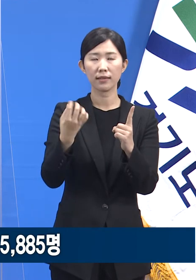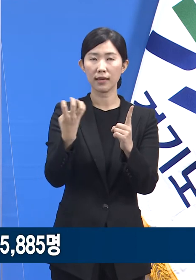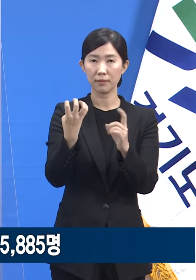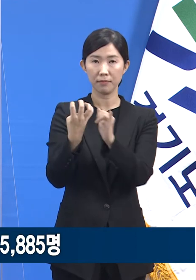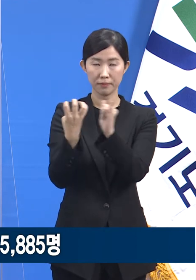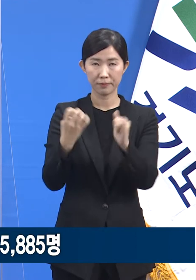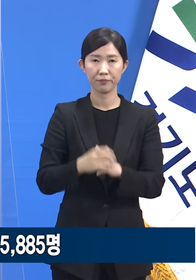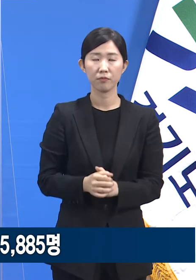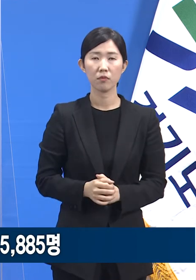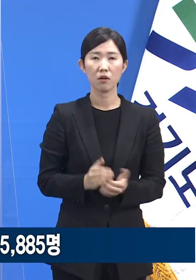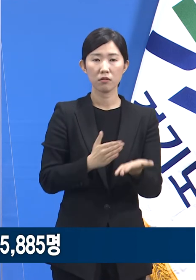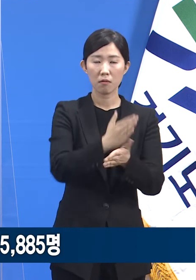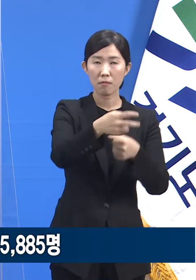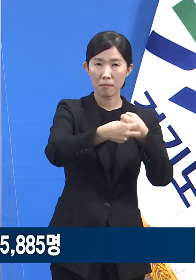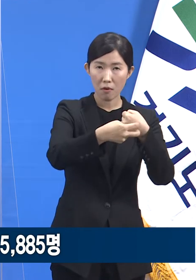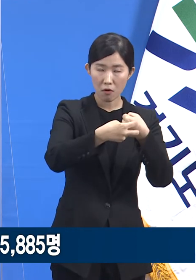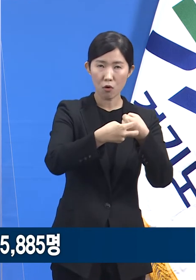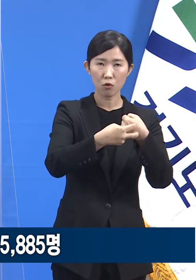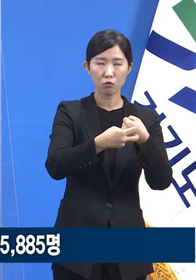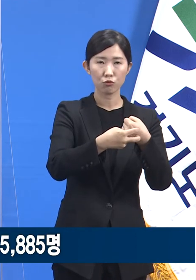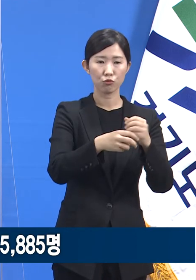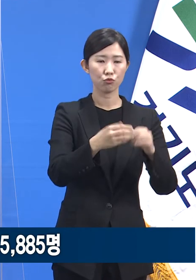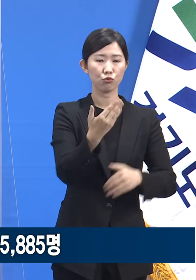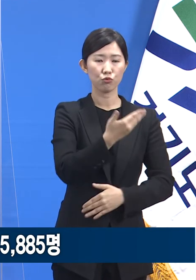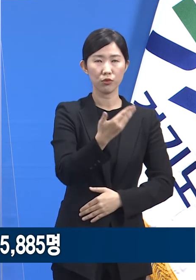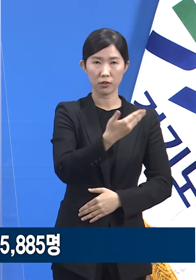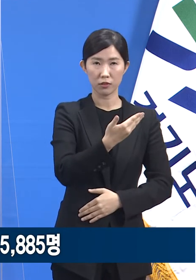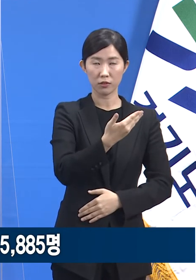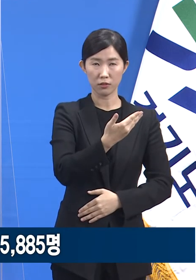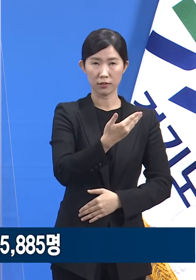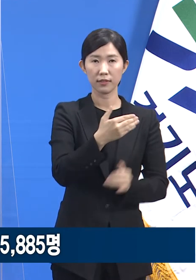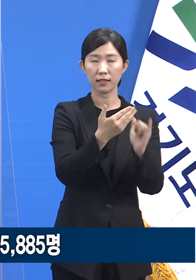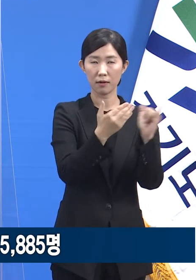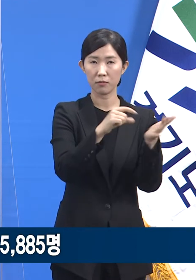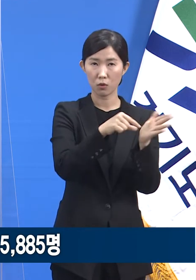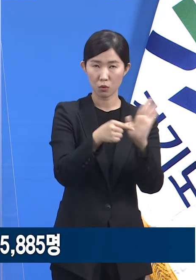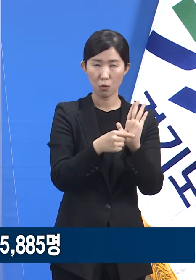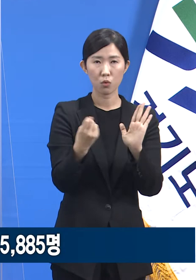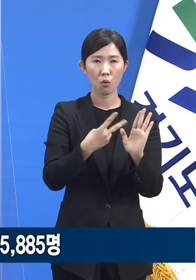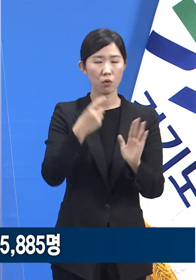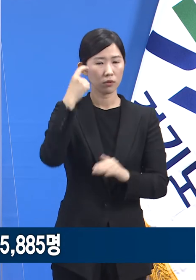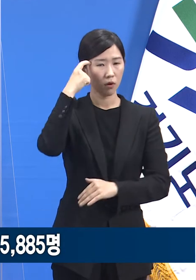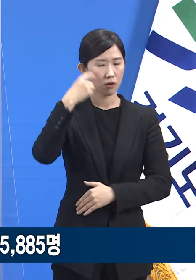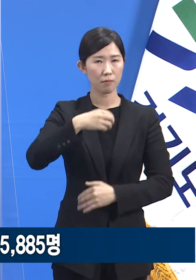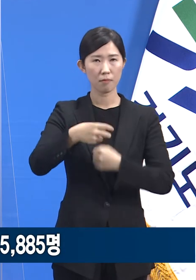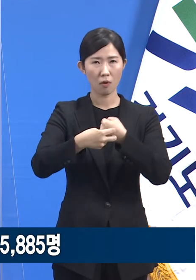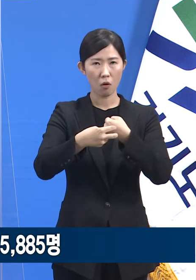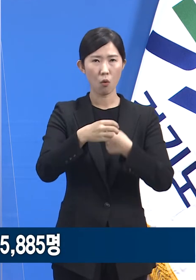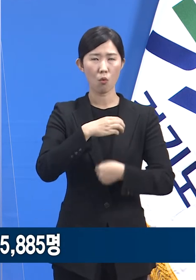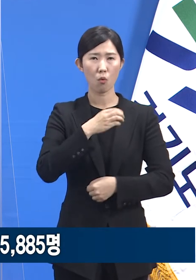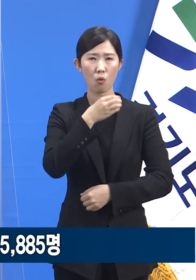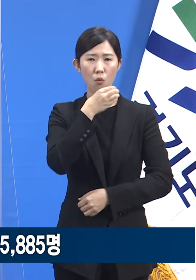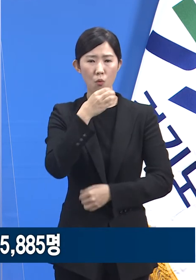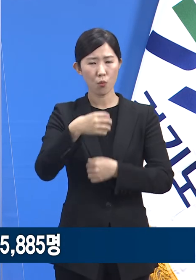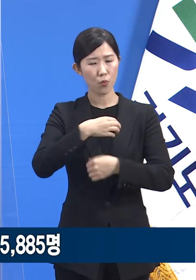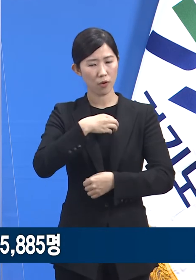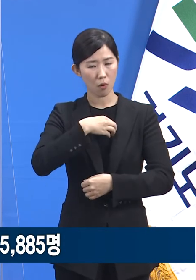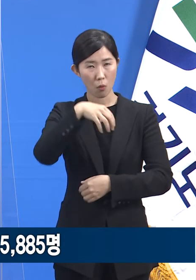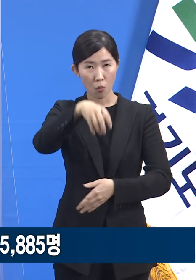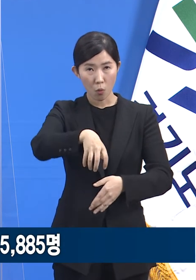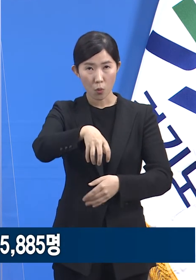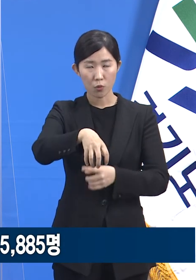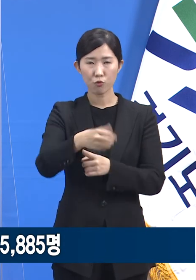전담병원 9,731명, 정신의료기관과 고염의료기관 6만 34명이